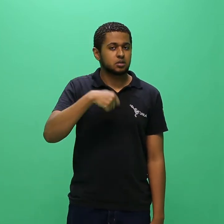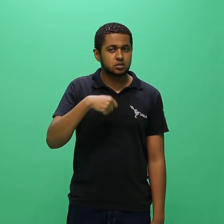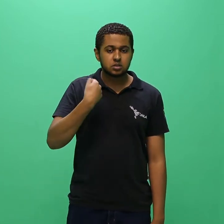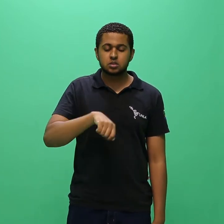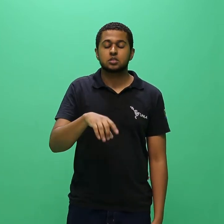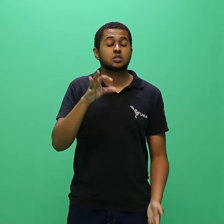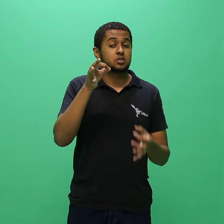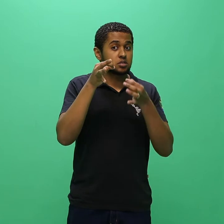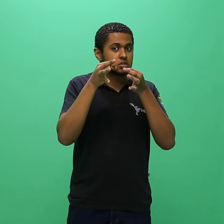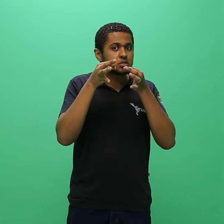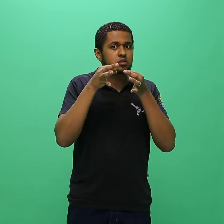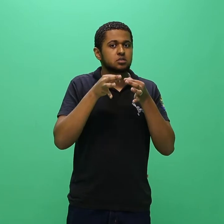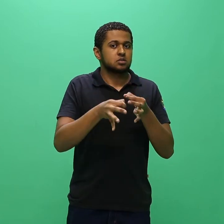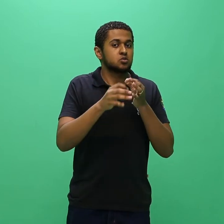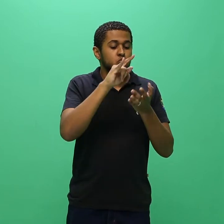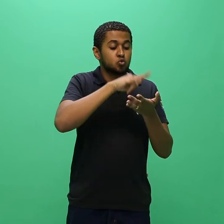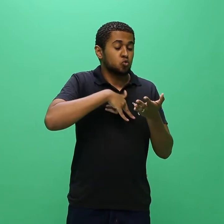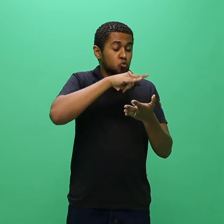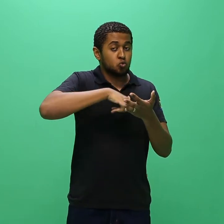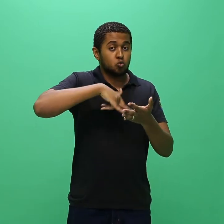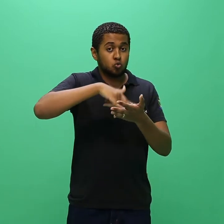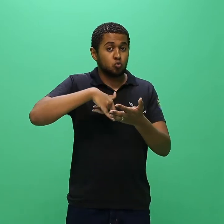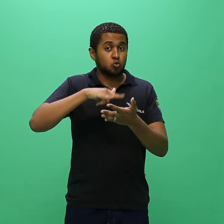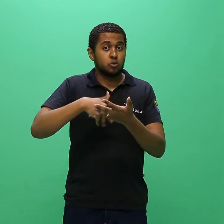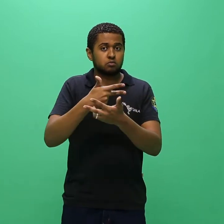solicitados pelo referido edital de convocação.